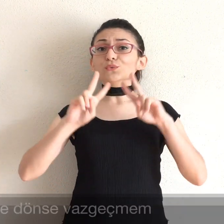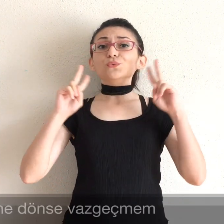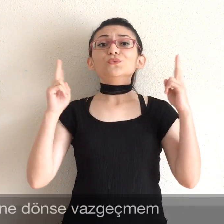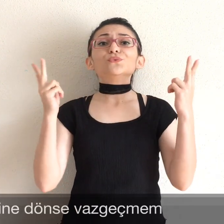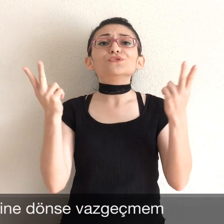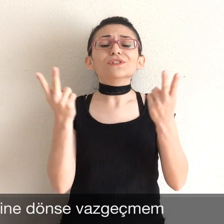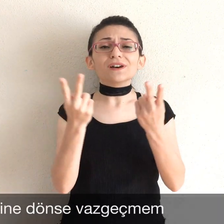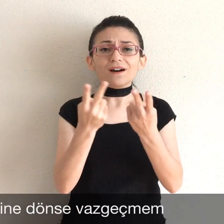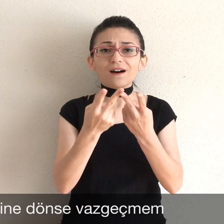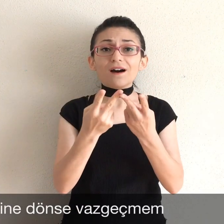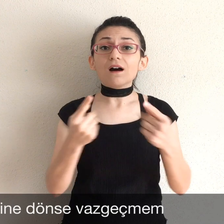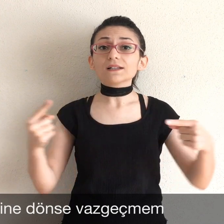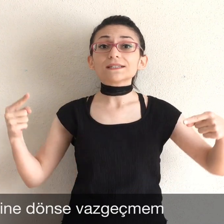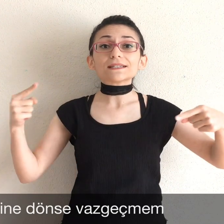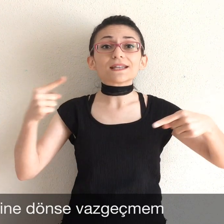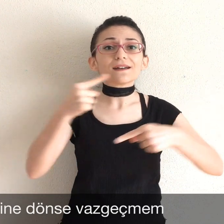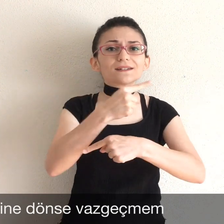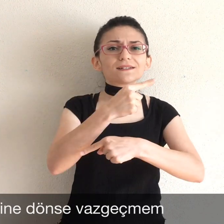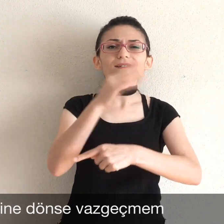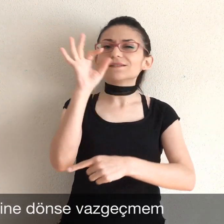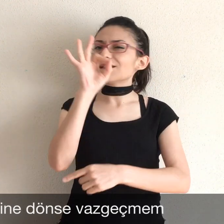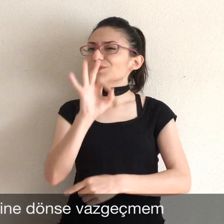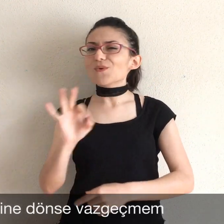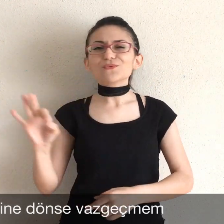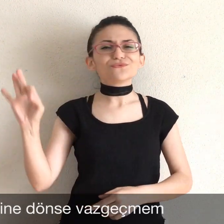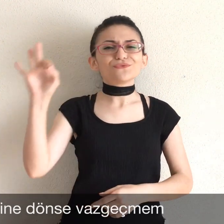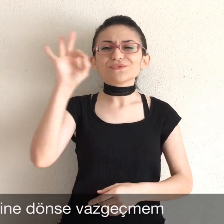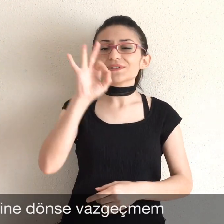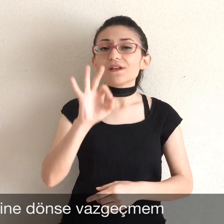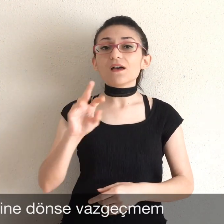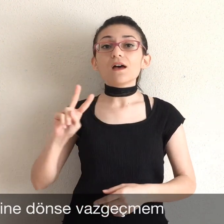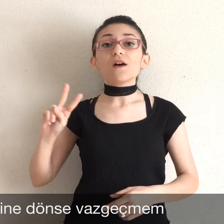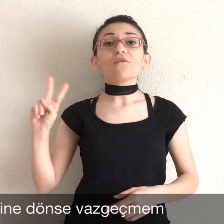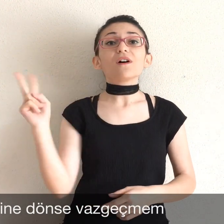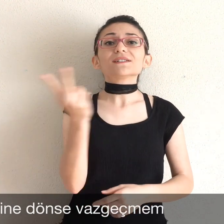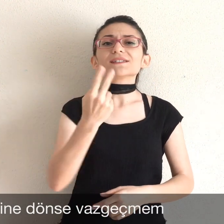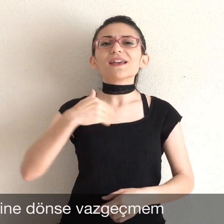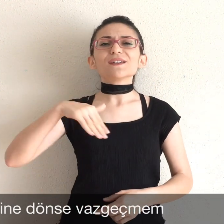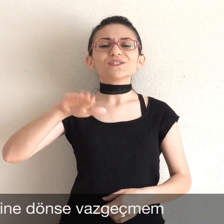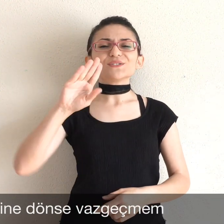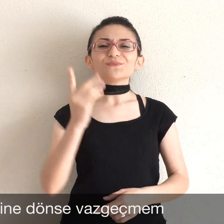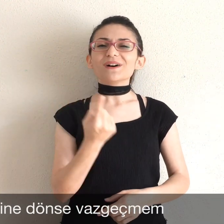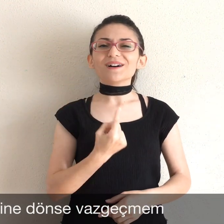Dünya tersine dönse vazgeçmem